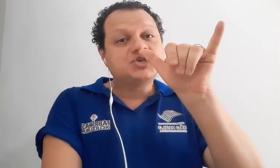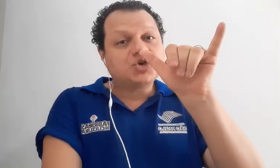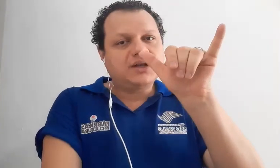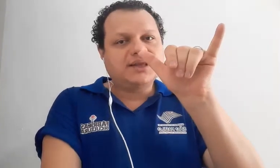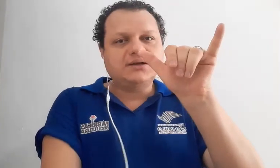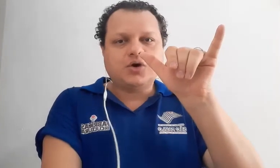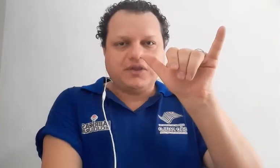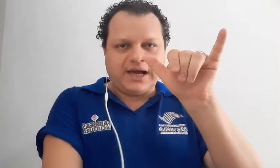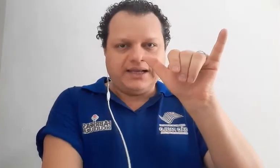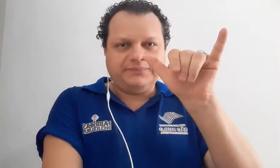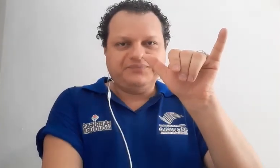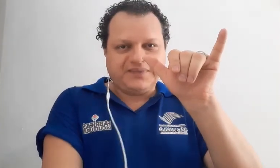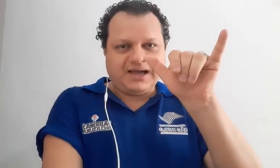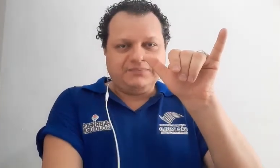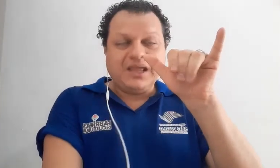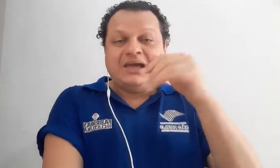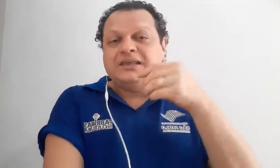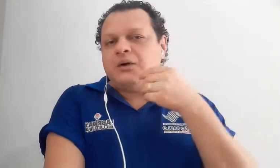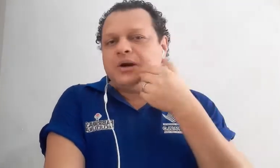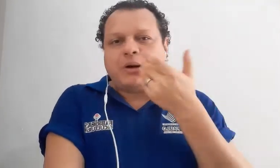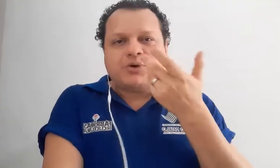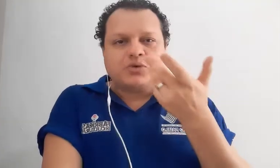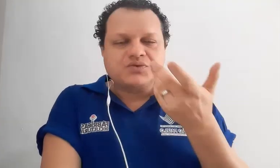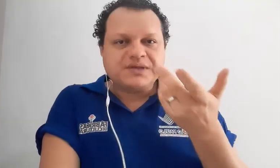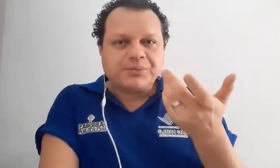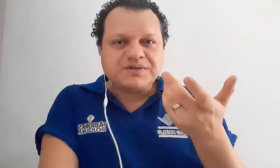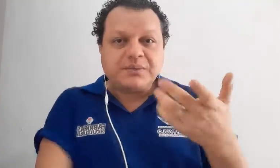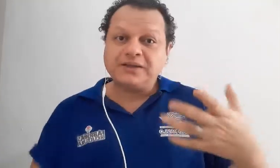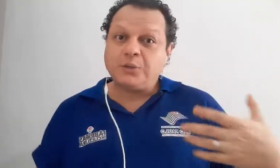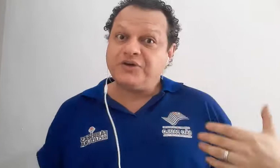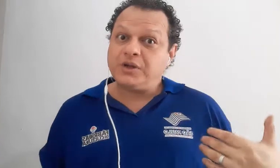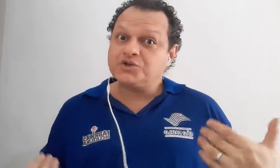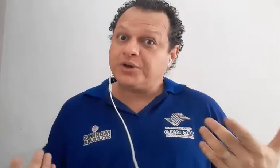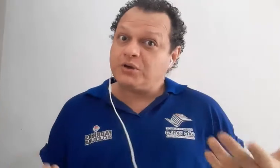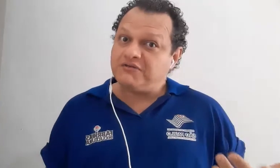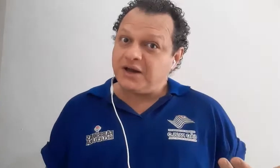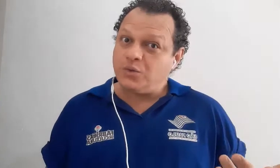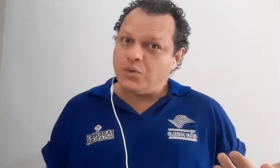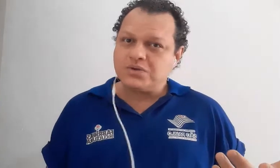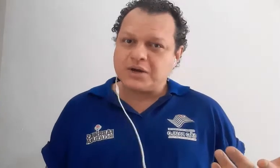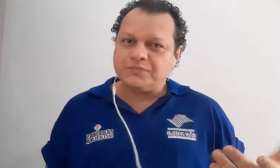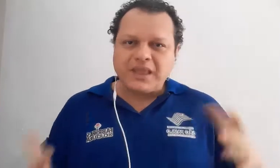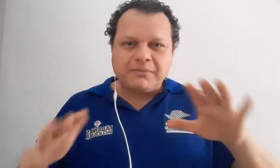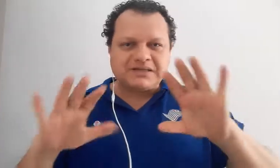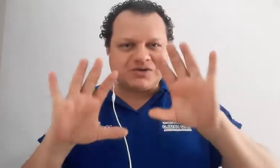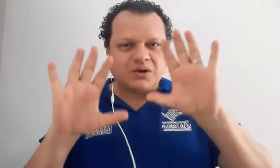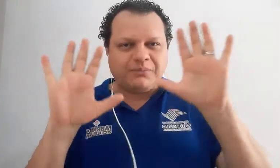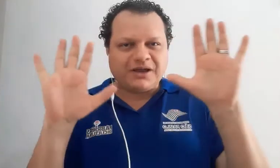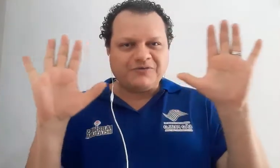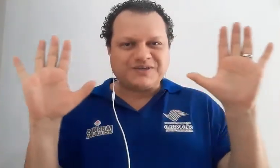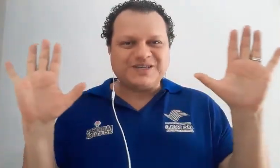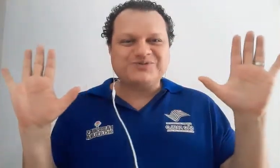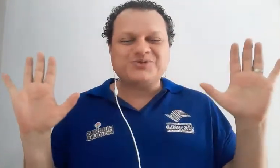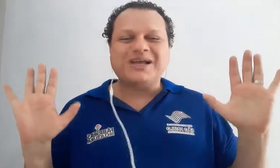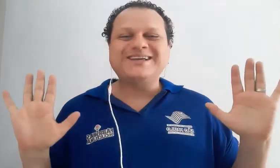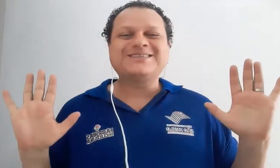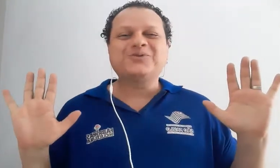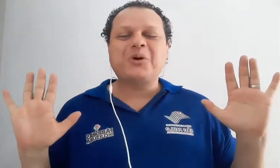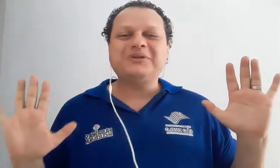solätan, kodalī, tá? Não é uma pronúncia Se aproximado, obviamente, porque eu não falo húngaro. Mas é só para que vocês visualizem o nome